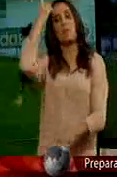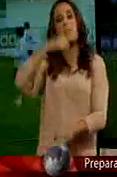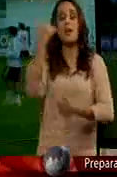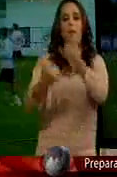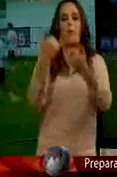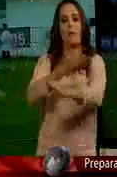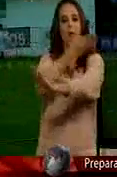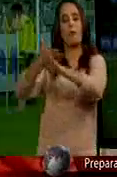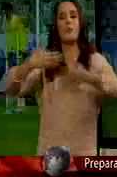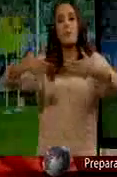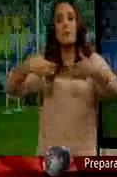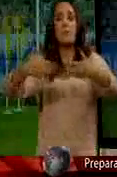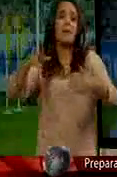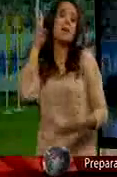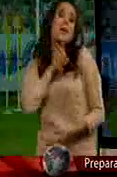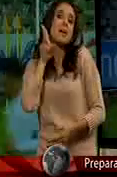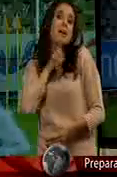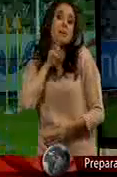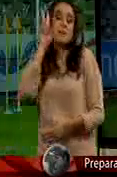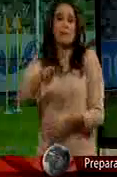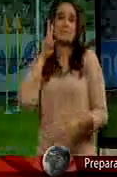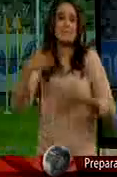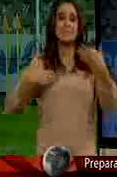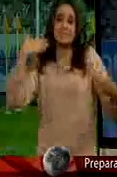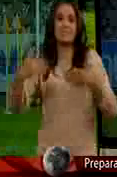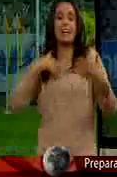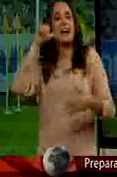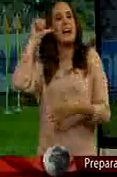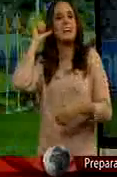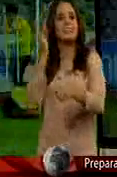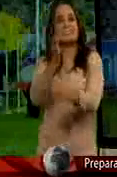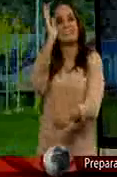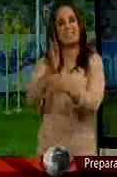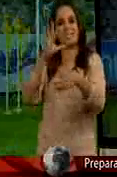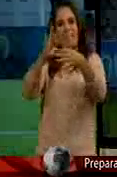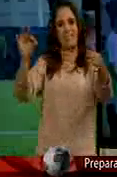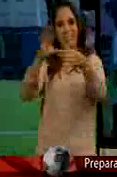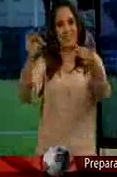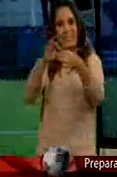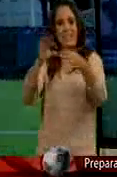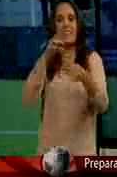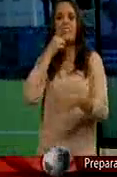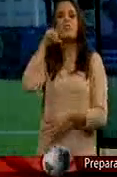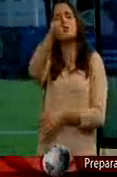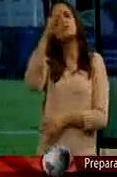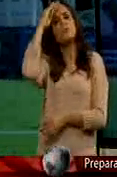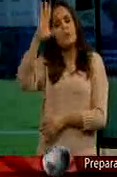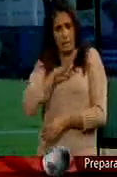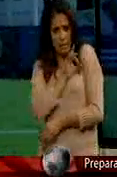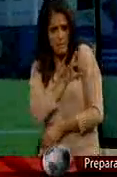Y se avienta Un albur divertidísimo Ayer Dijo Alguien le dijo ¿Tiene señor usted Miedo? Y